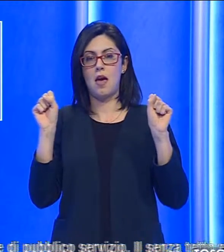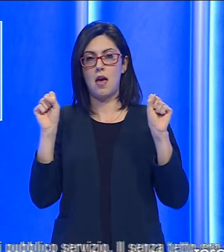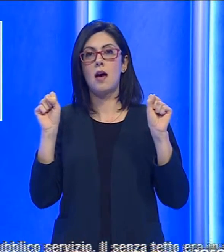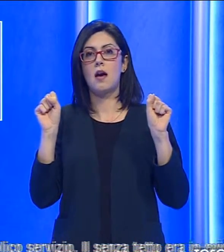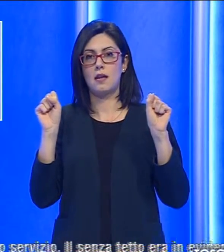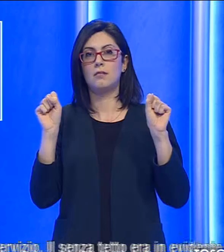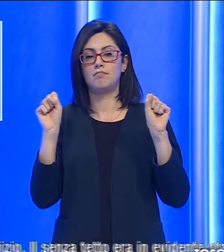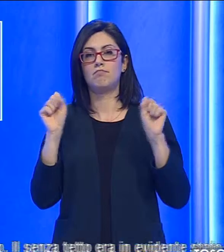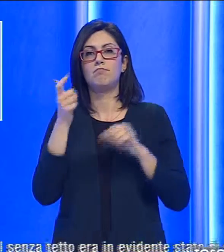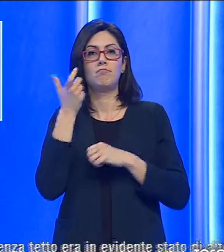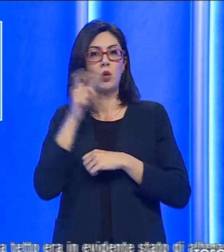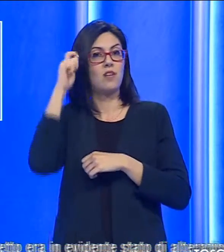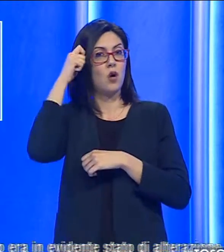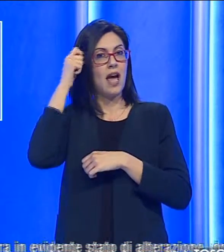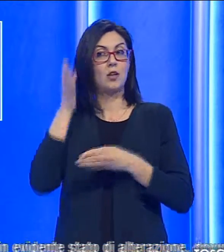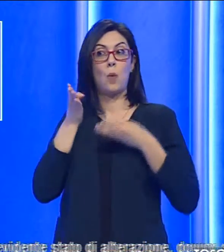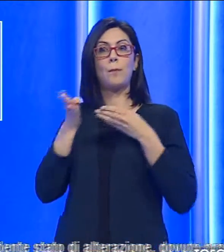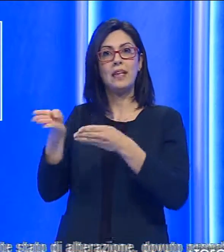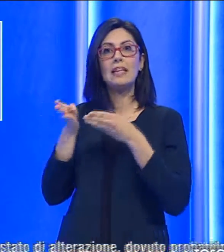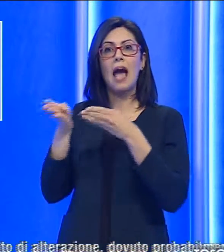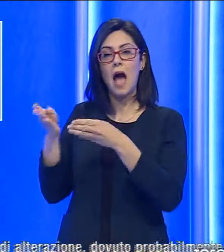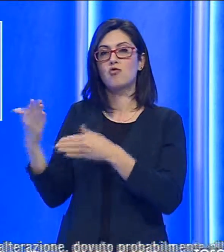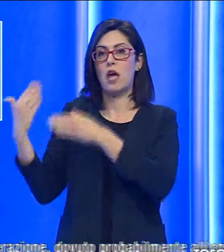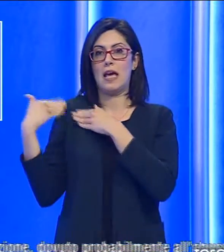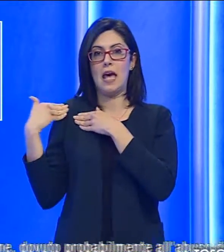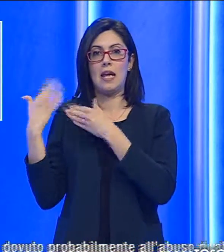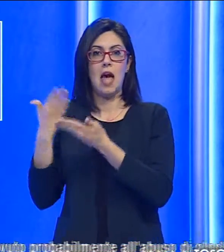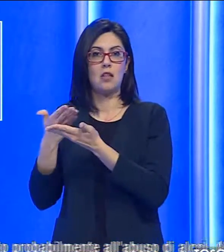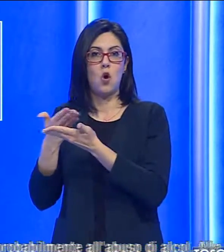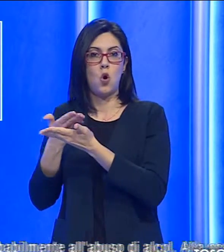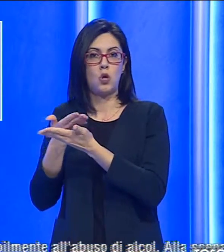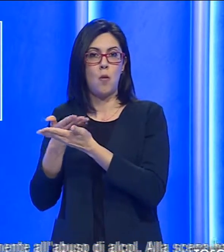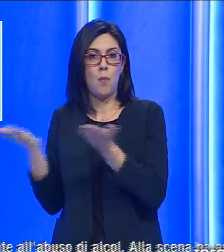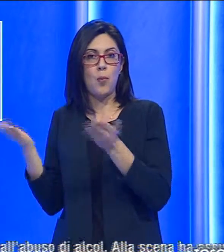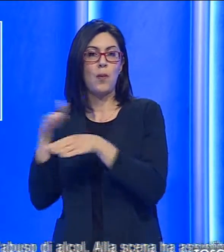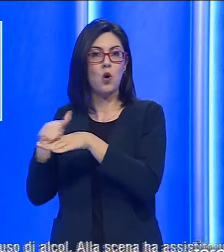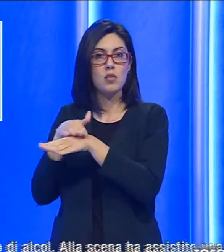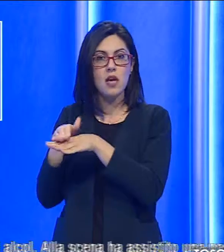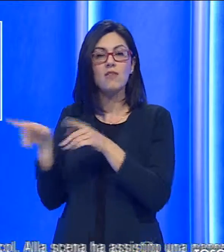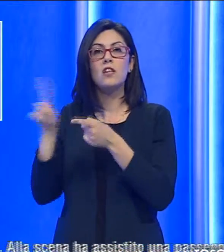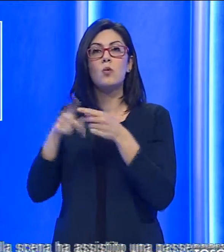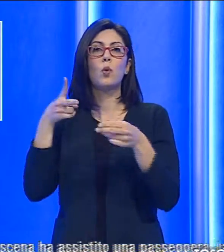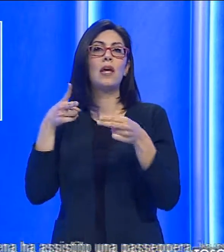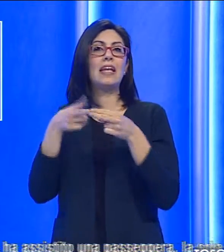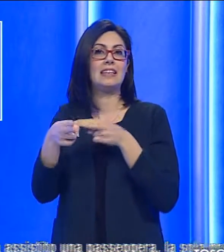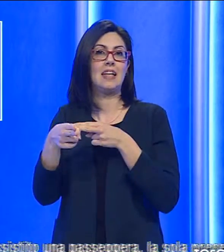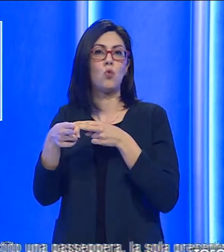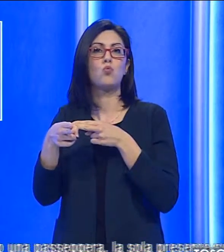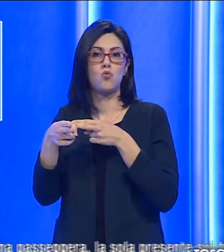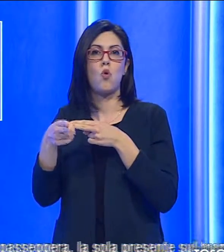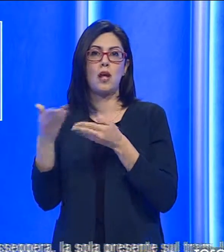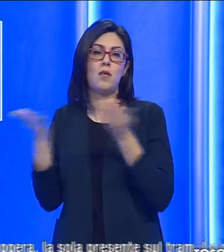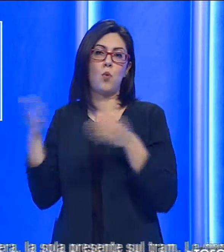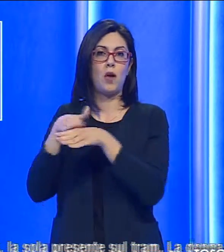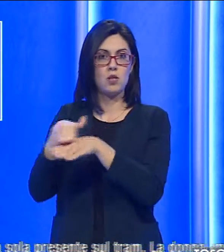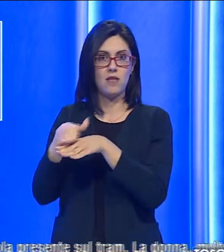reati di minacce, ha incaricato di pubblico servizio e interruzione di pubblico servizio.